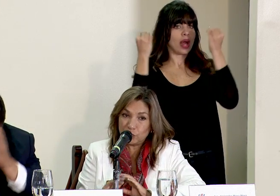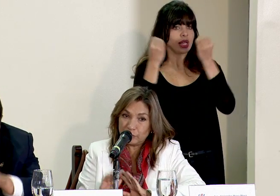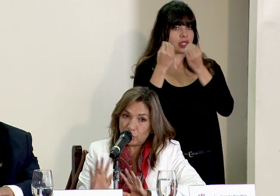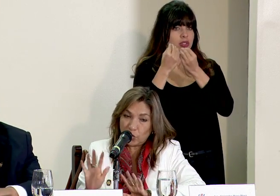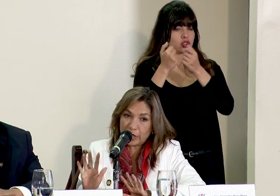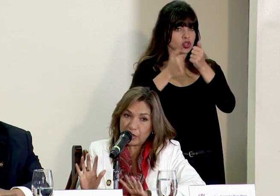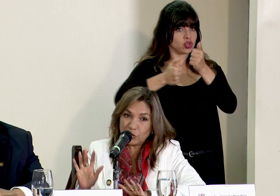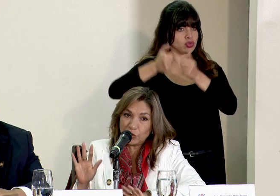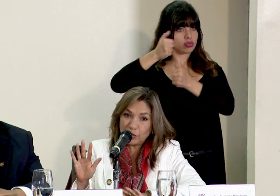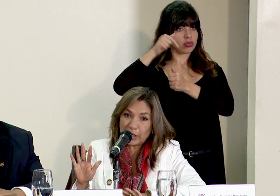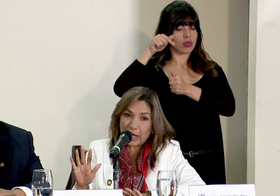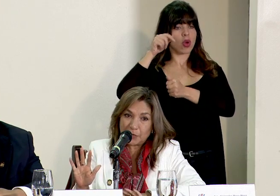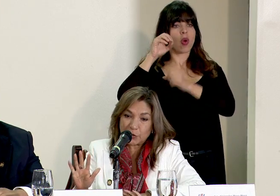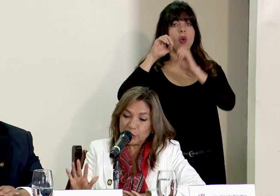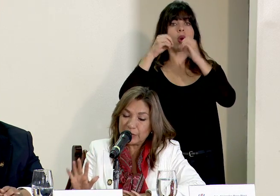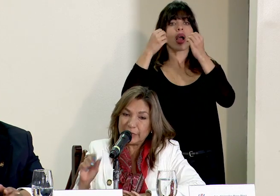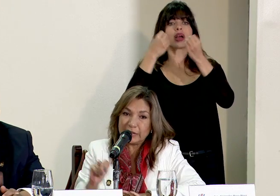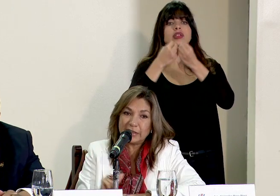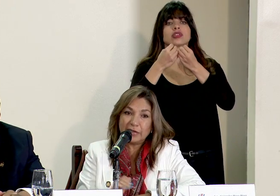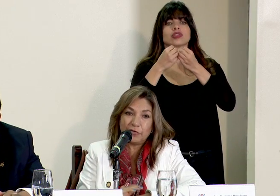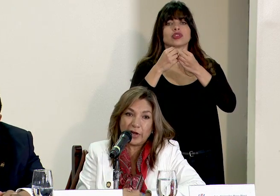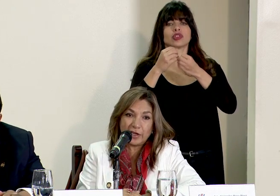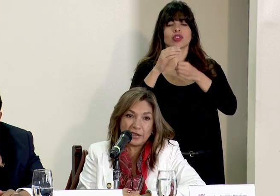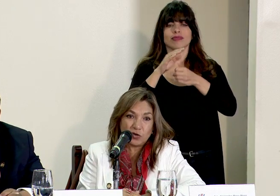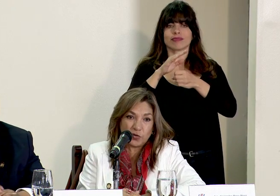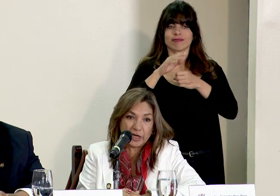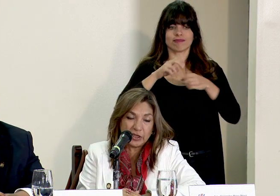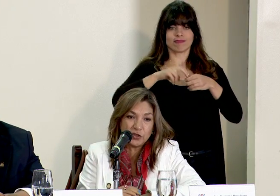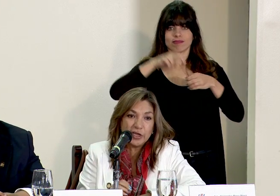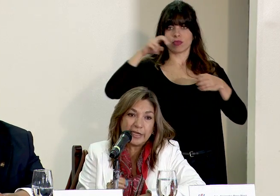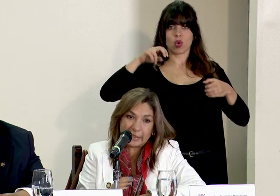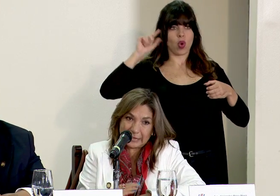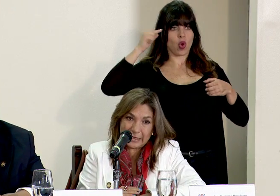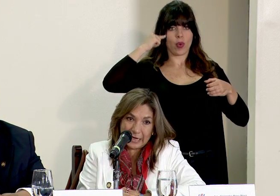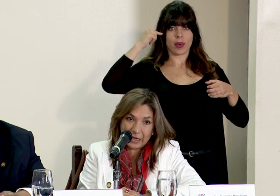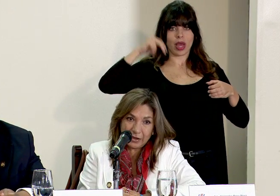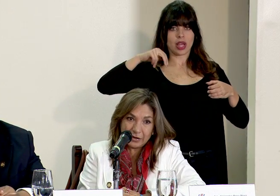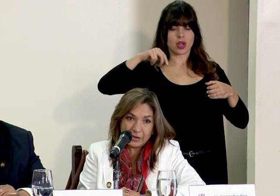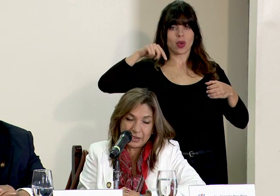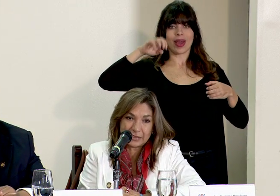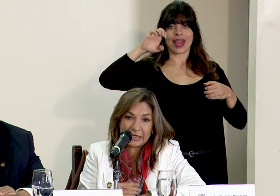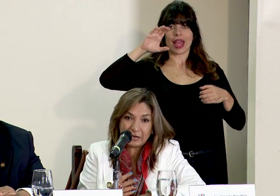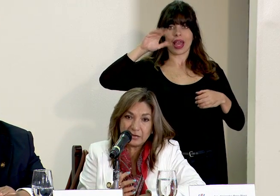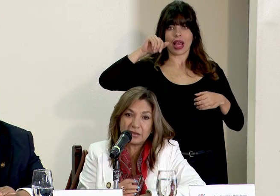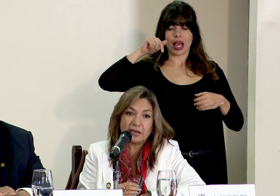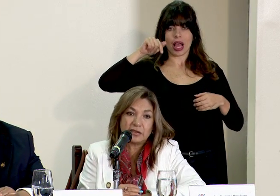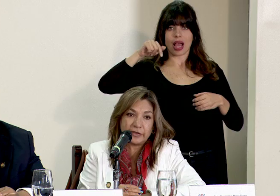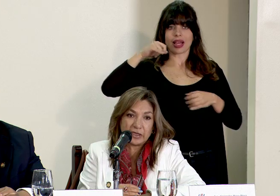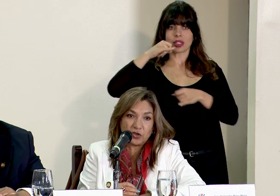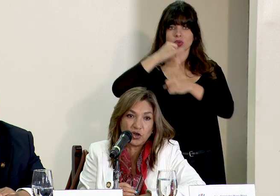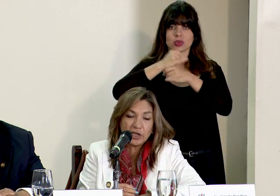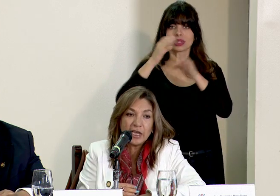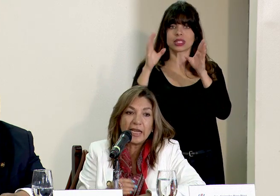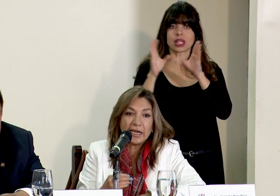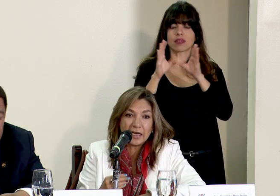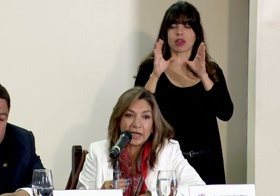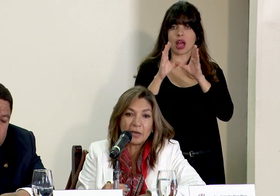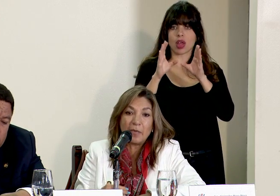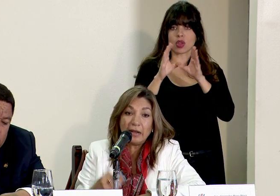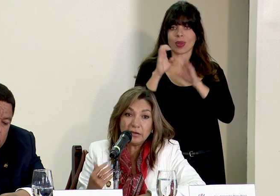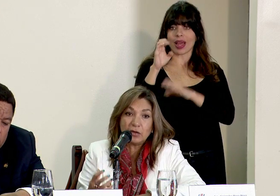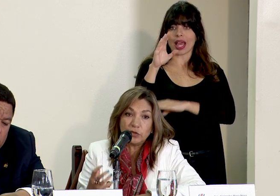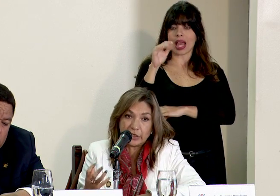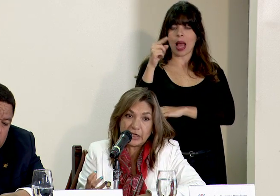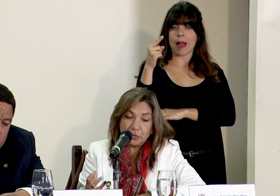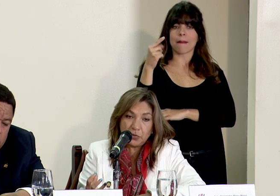es un órgano absolutamente fuera del gobierno que es el ECA que es el ente certificador el